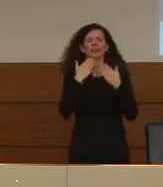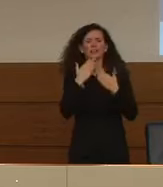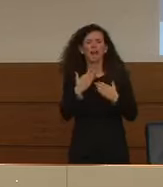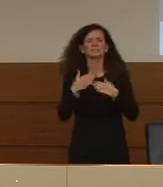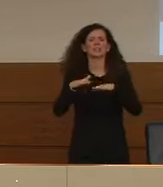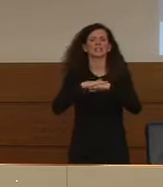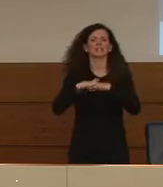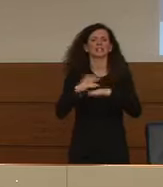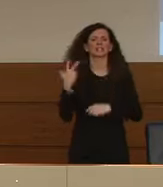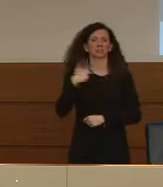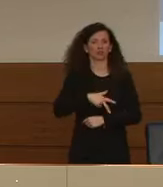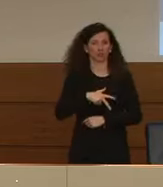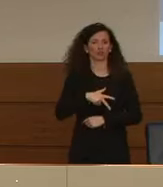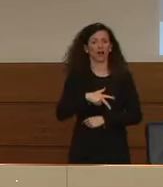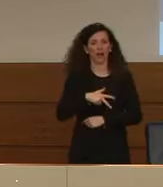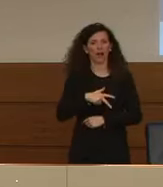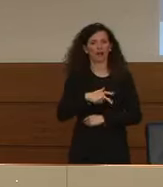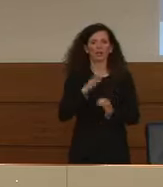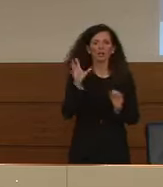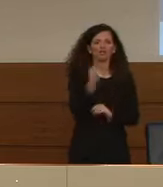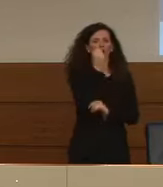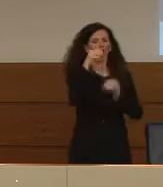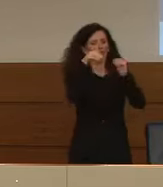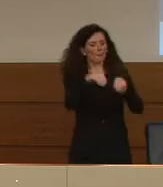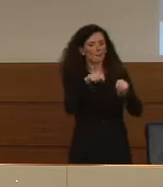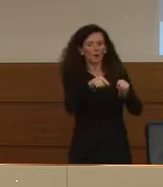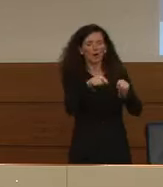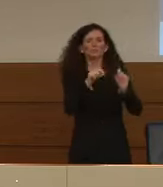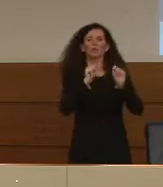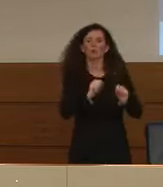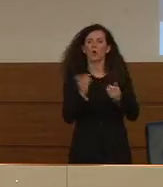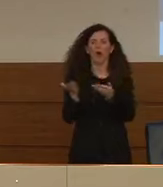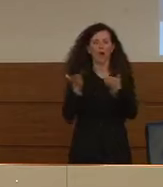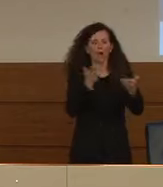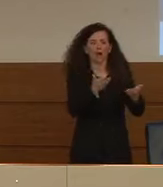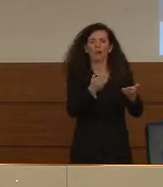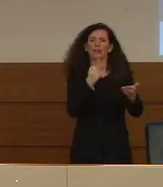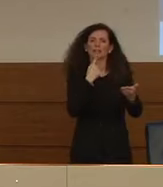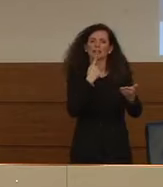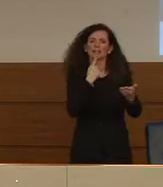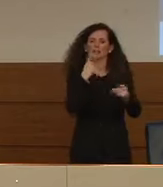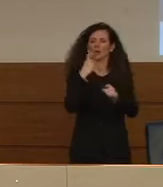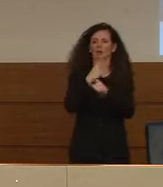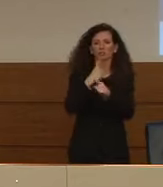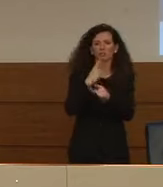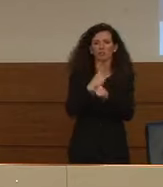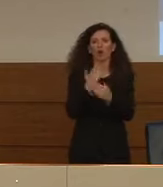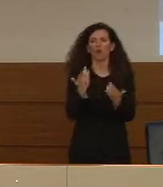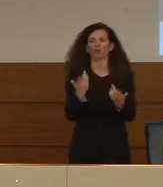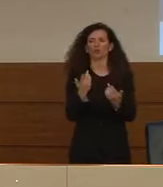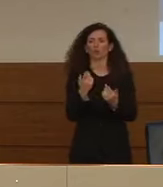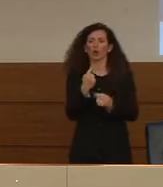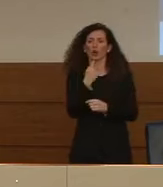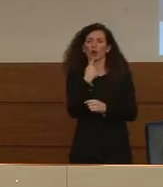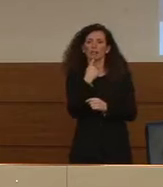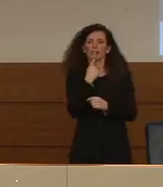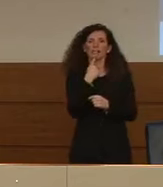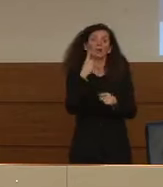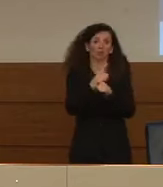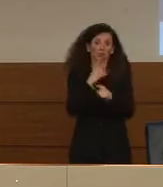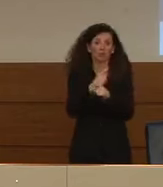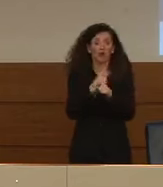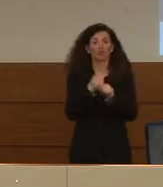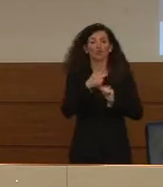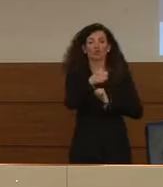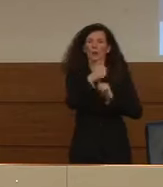trovare dei luoghi dove poter accogliere e ospitare chi ha bisogno di avere anche un periodo di isolamento